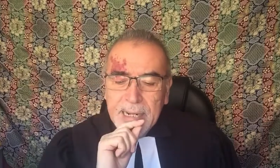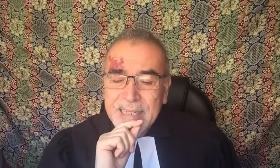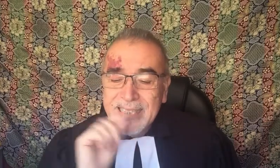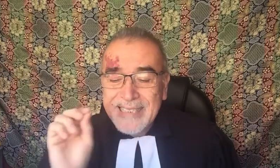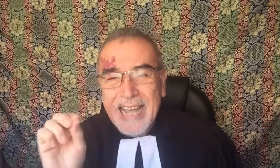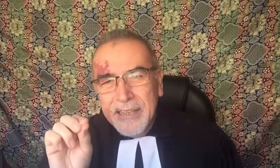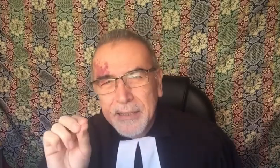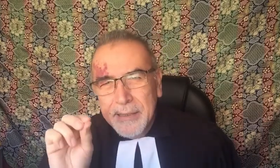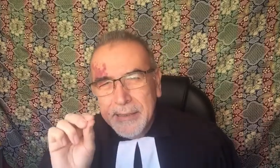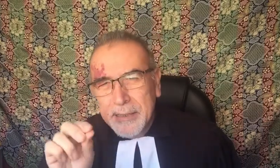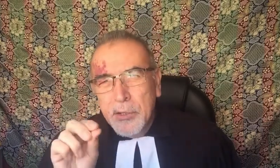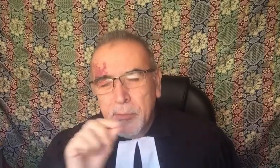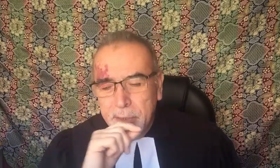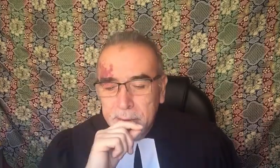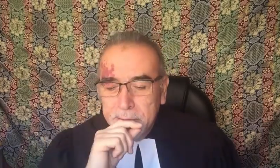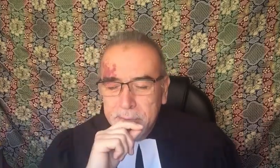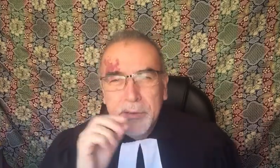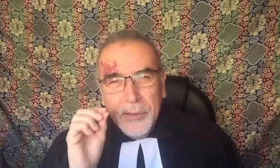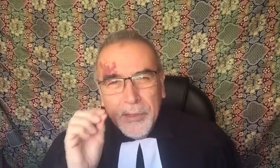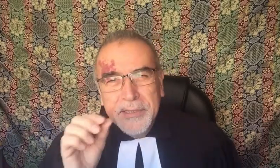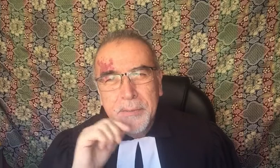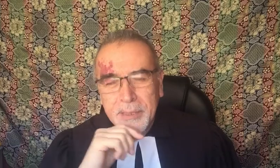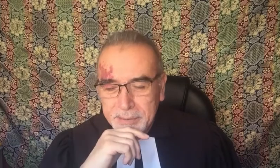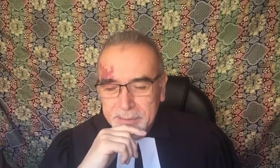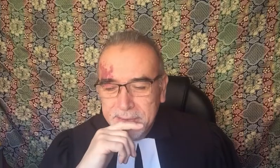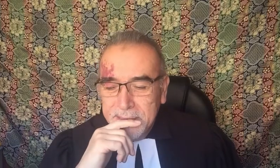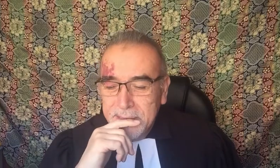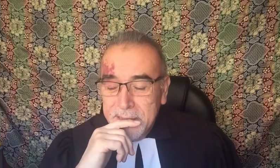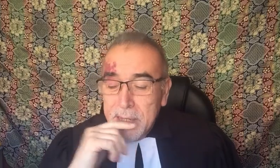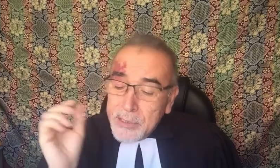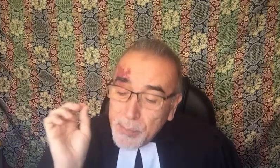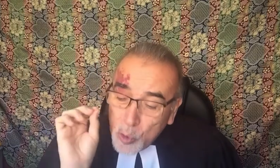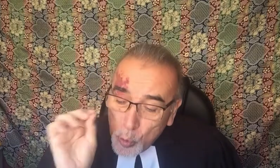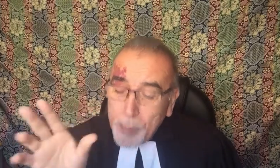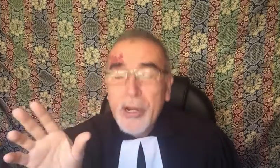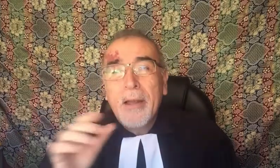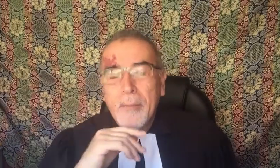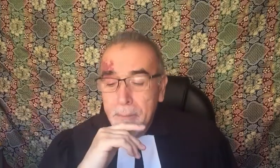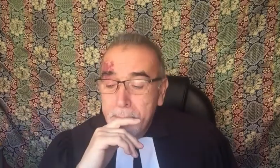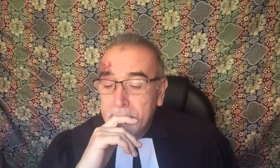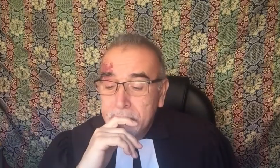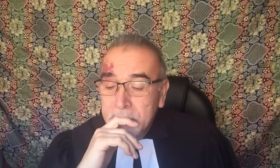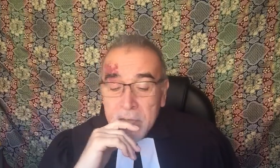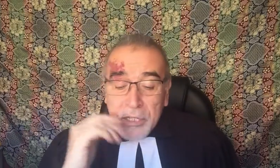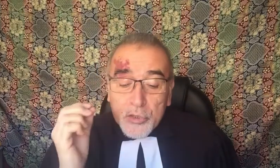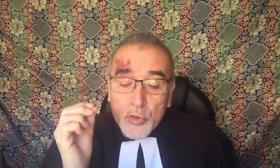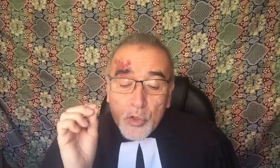necesidad de este hombre y lo recibe. Se preocupa por él. Jesús lo